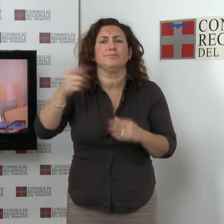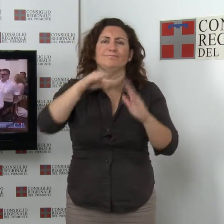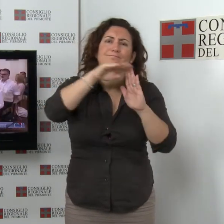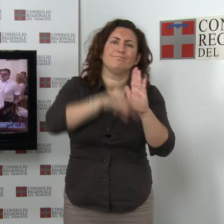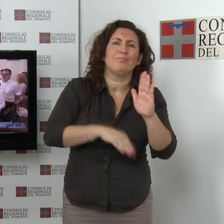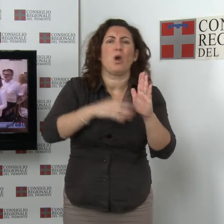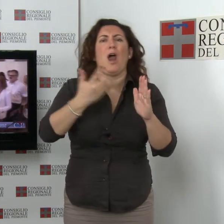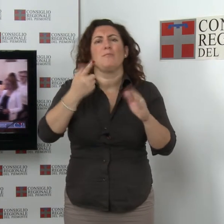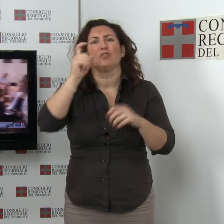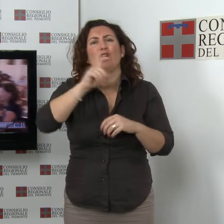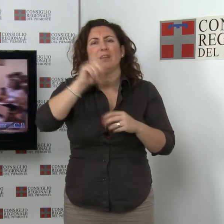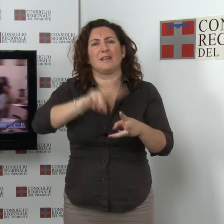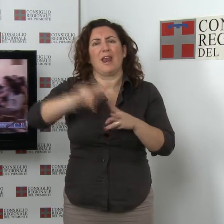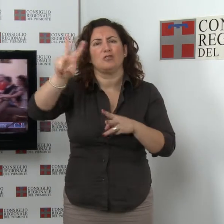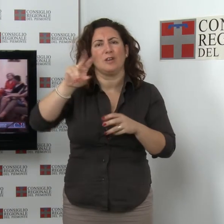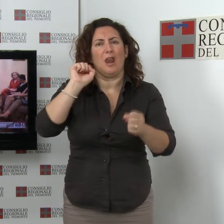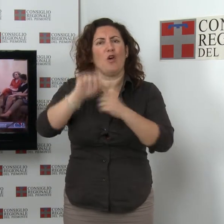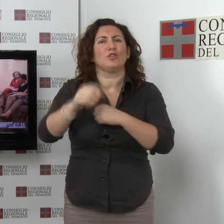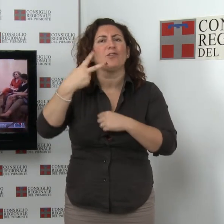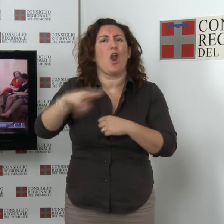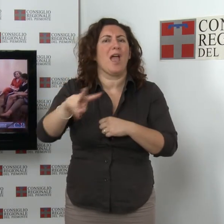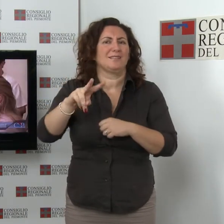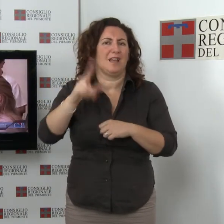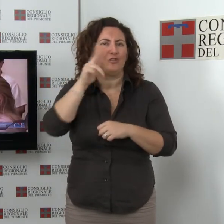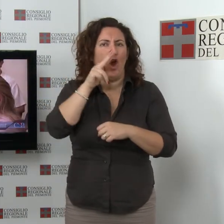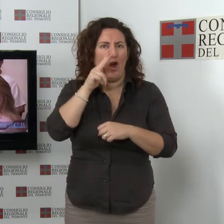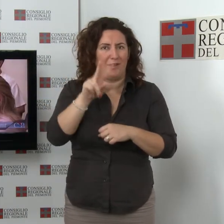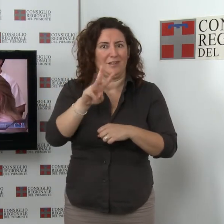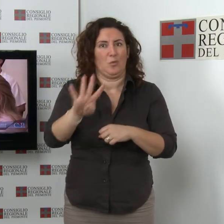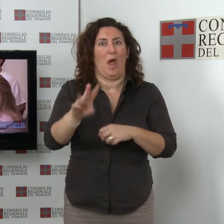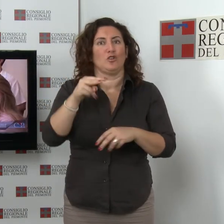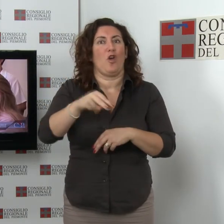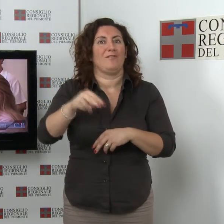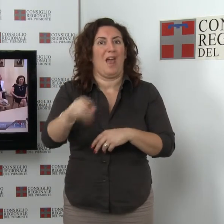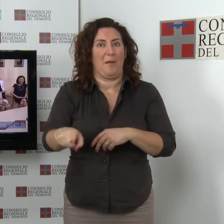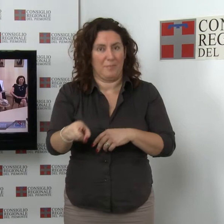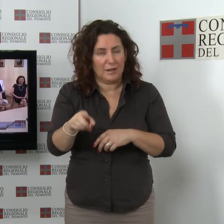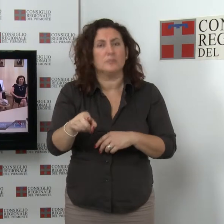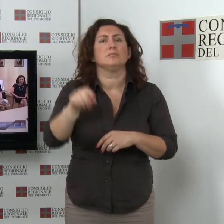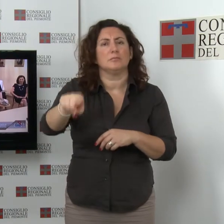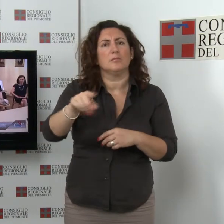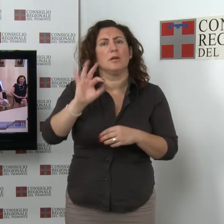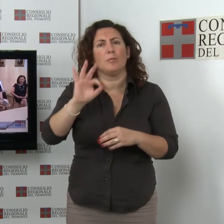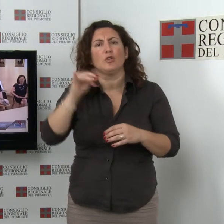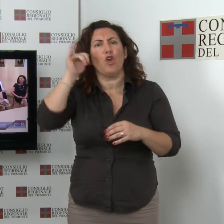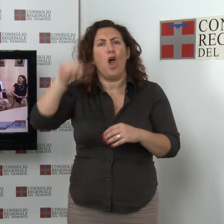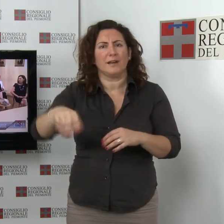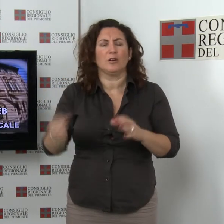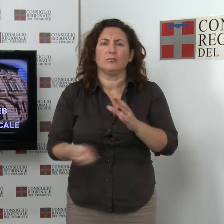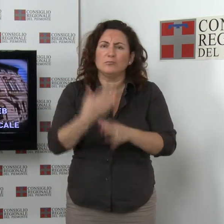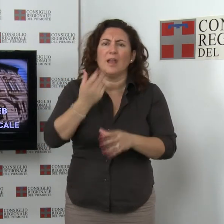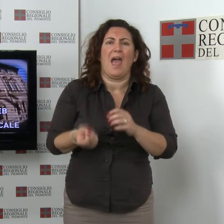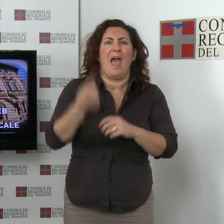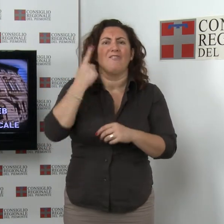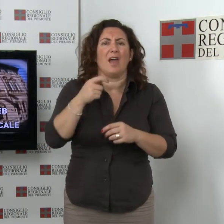giornata nazionale contro la violenza alle donne il 24 novembre, per la quale si organizzerà a Torino un evento di interesse nazionale.